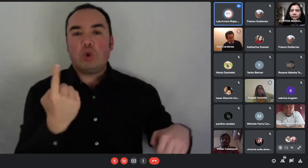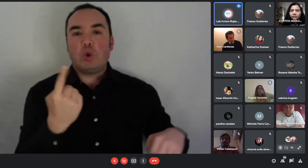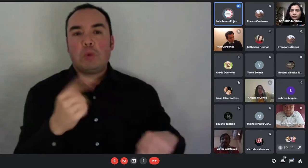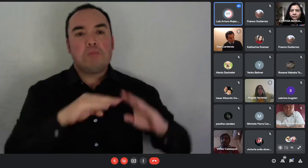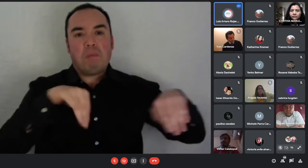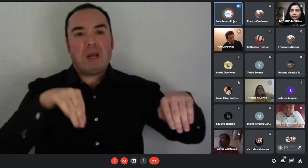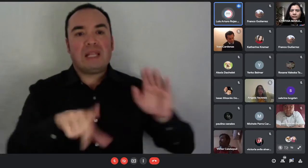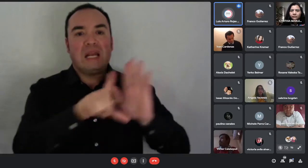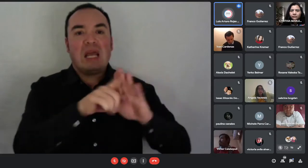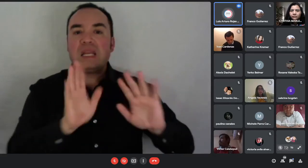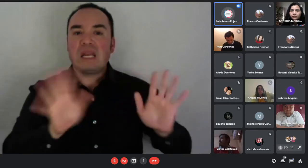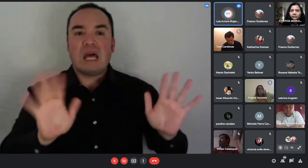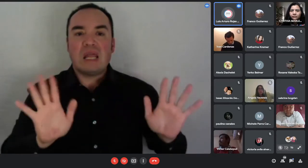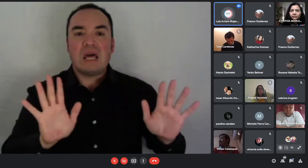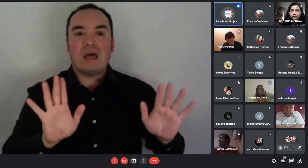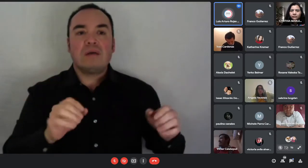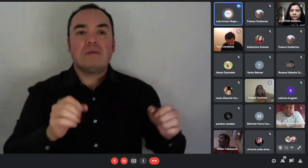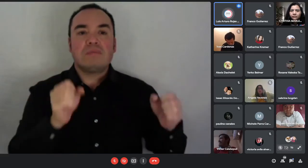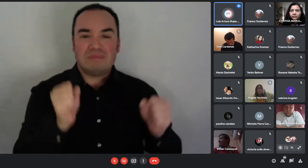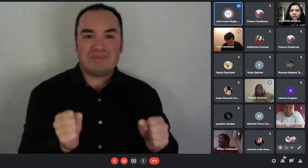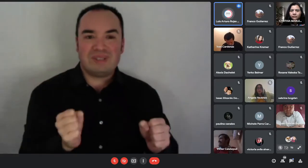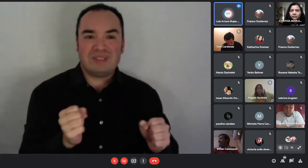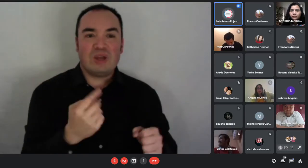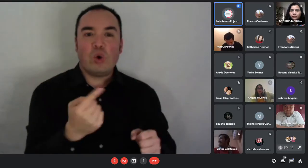una vez uno beneficiado el otro va a quedar inhabilitado para postular